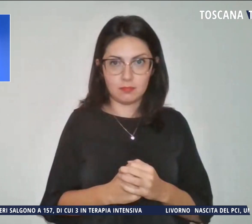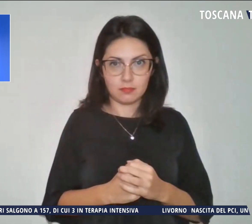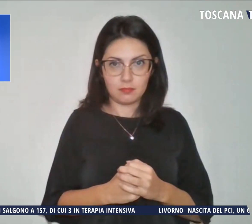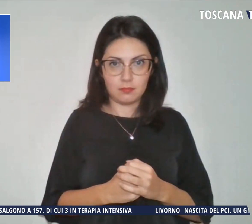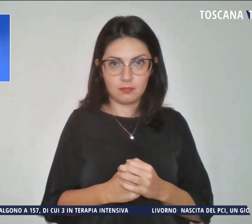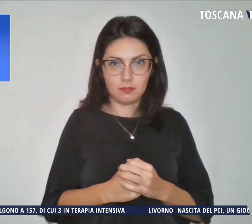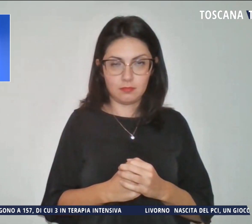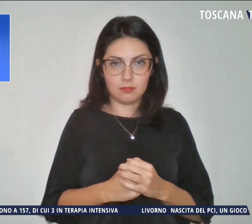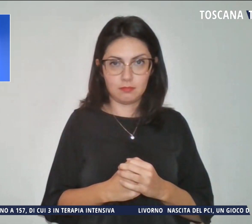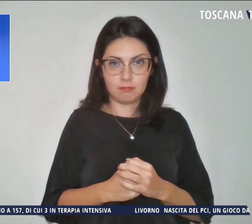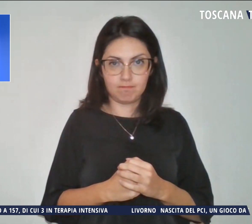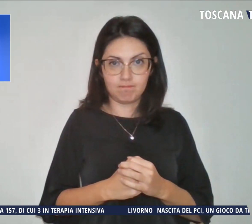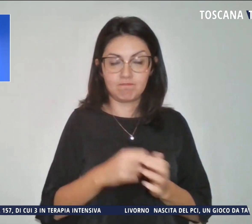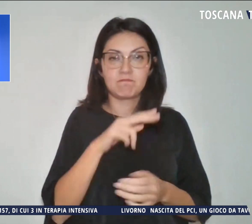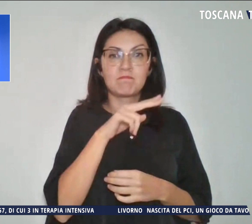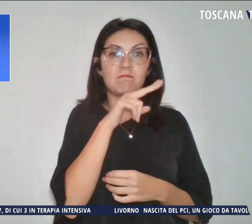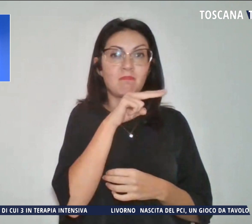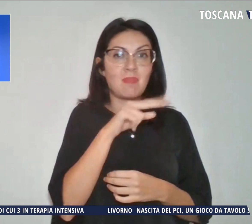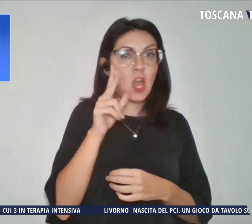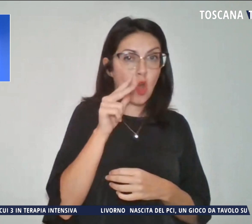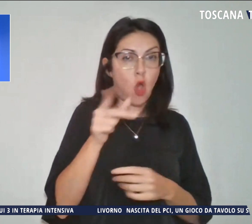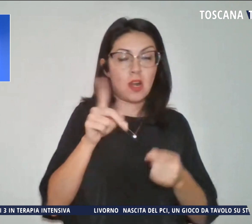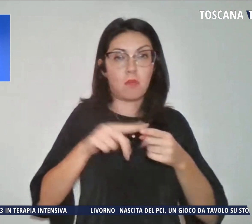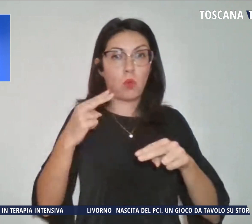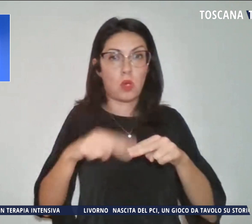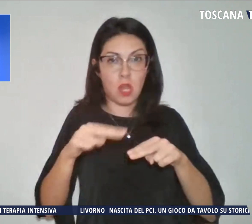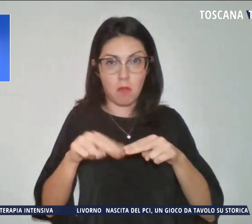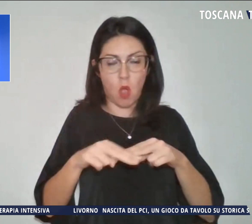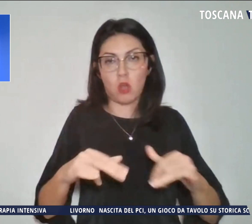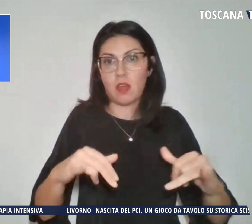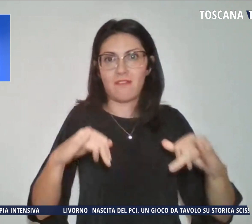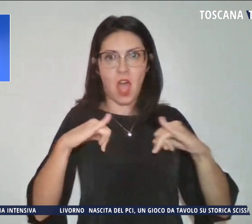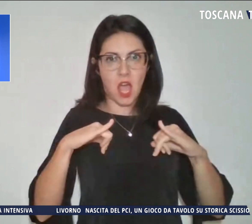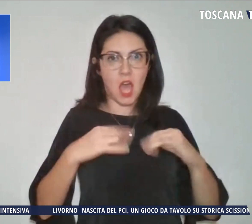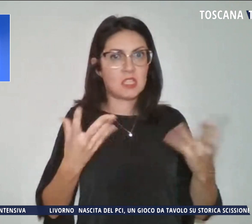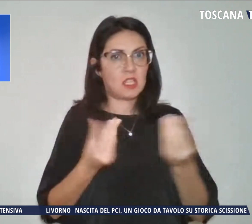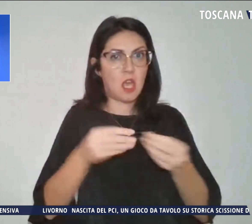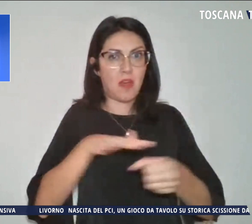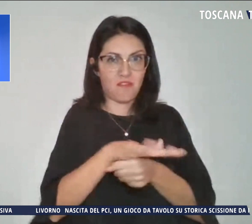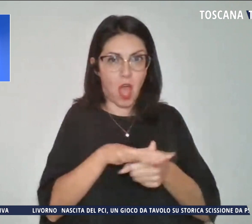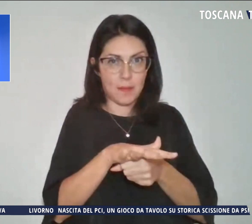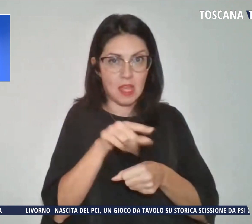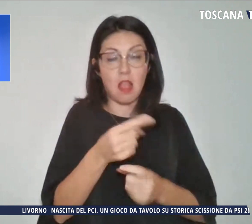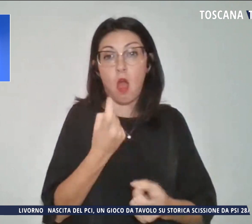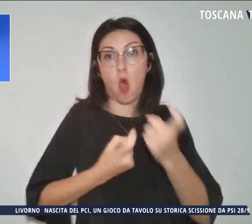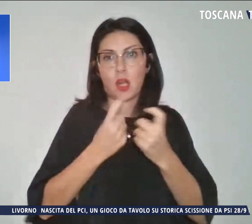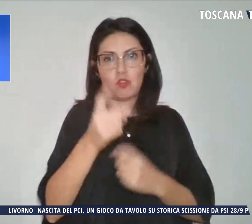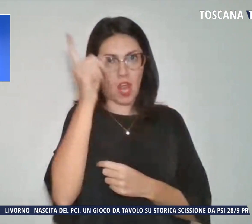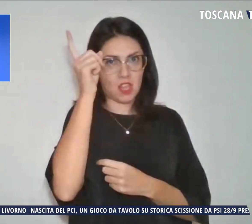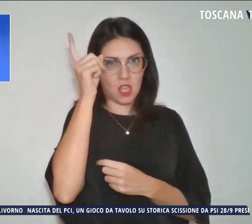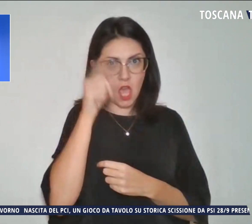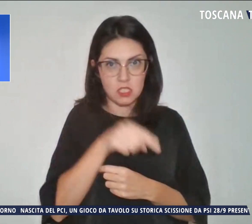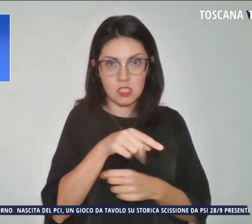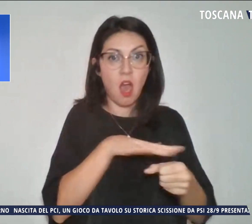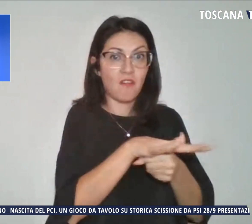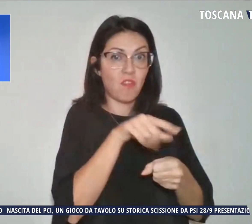Nonna e nipote erano in vacanza con il resto della famiglia, sono di origine tedesca, composta dai